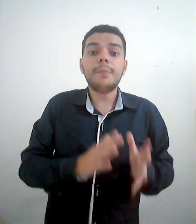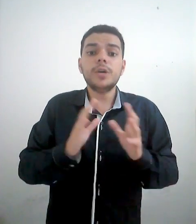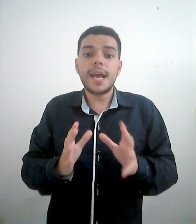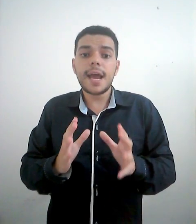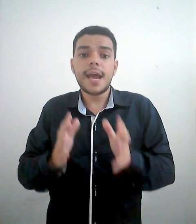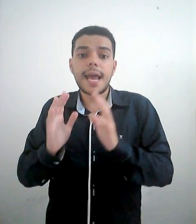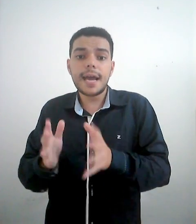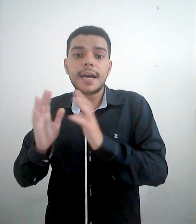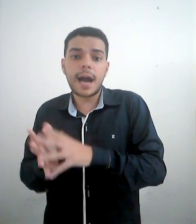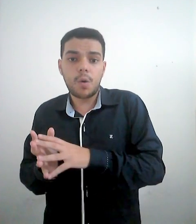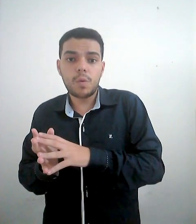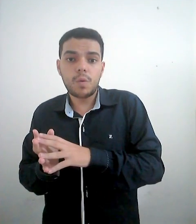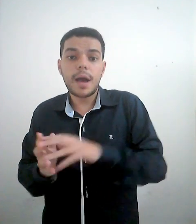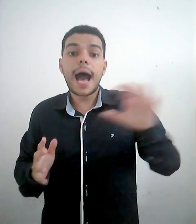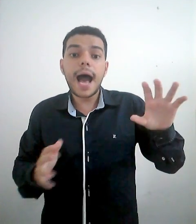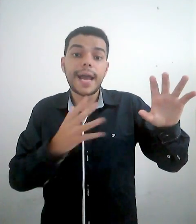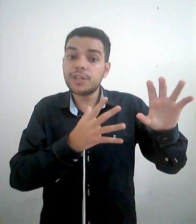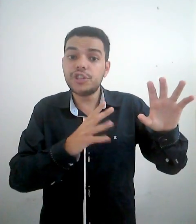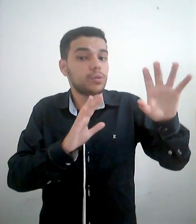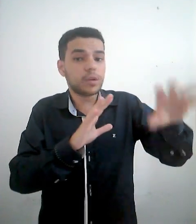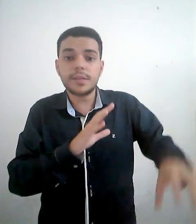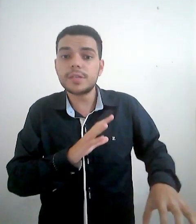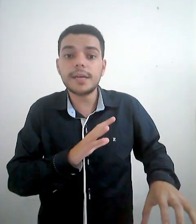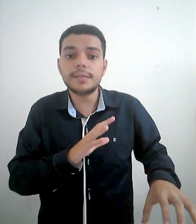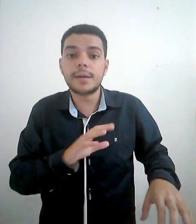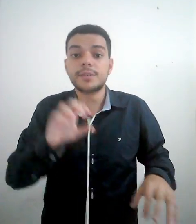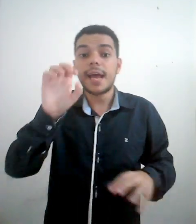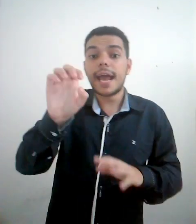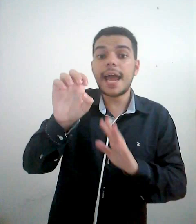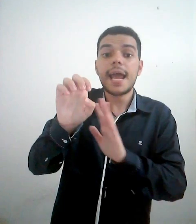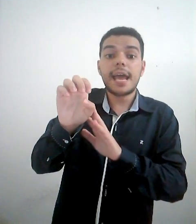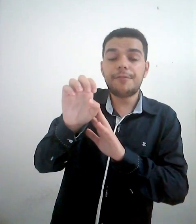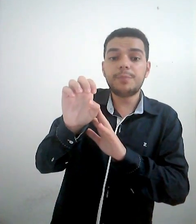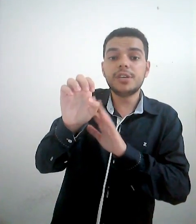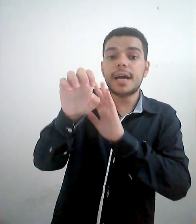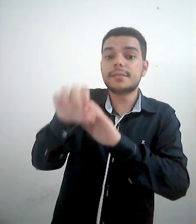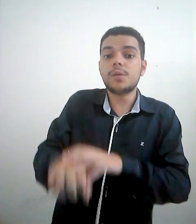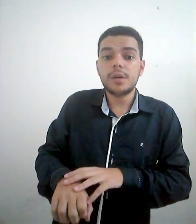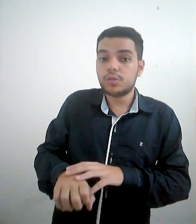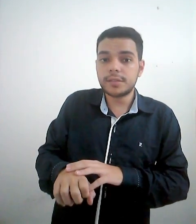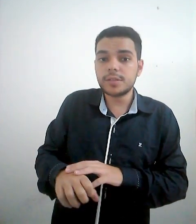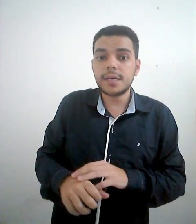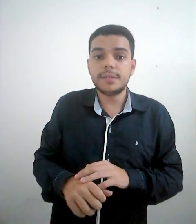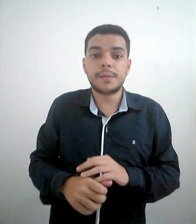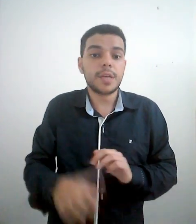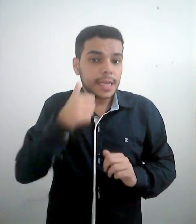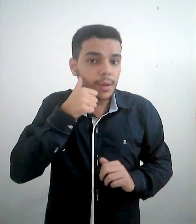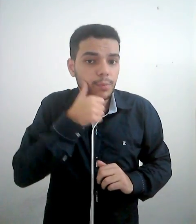A mulher é legal. A é artigo, nós não sinalizamos. É, é verbo de ligação, nós não sinalizamos. Então é